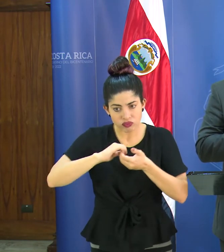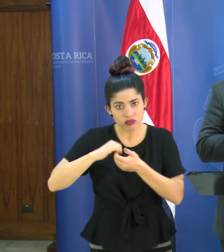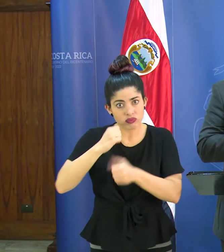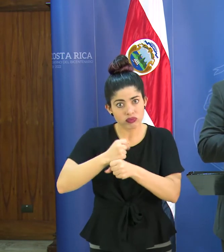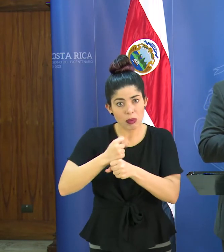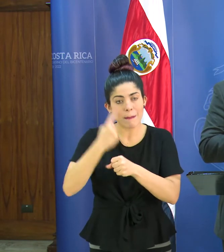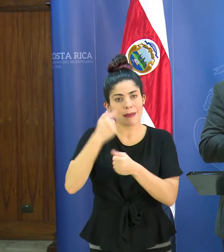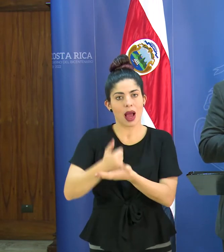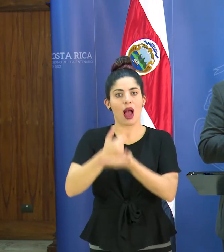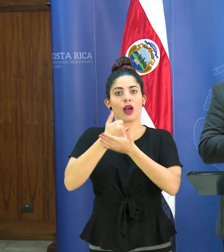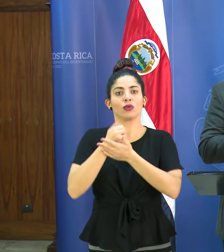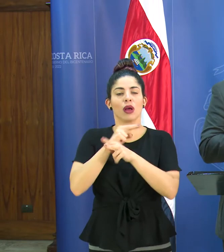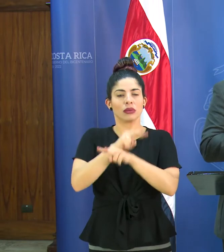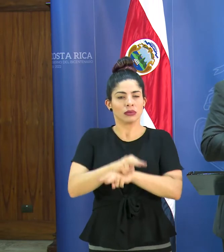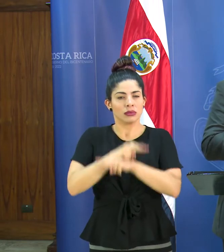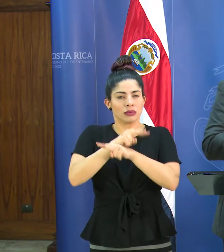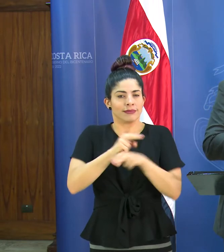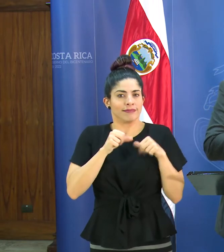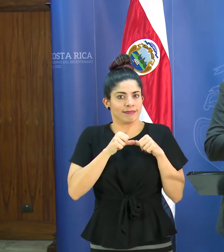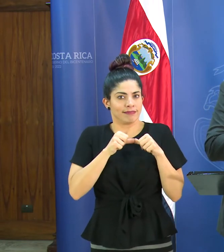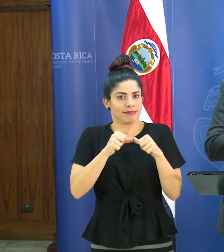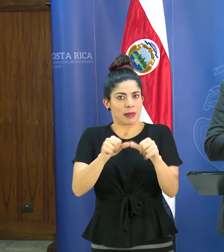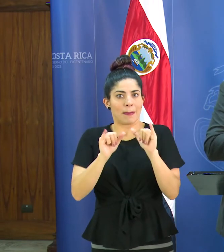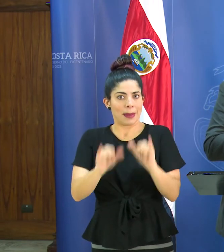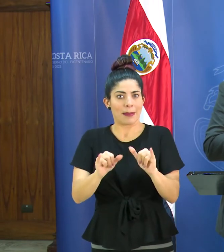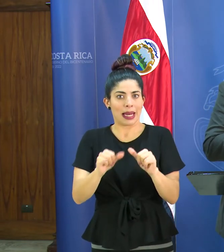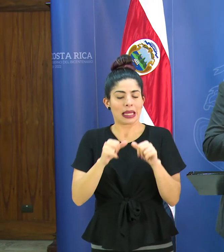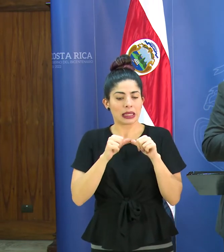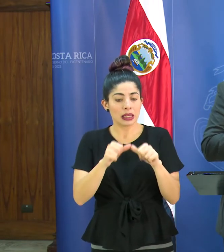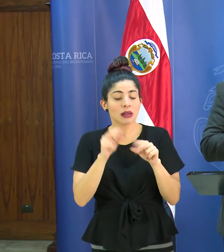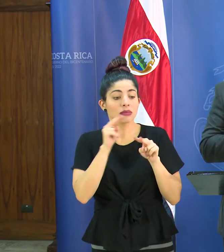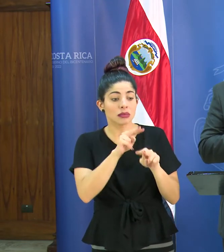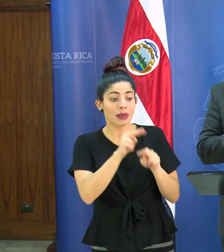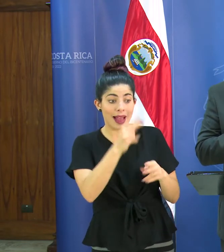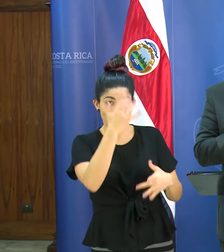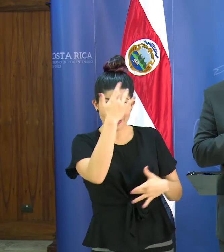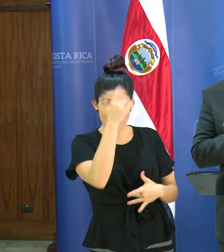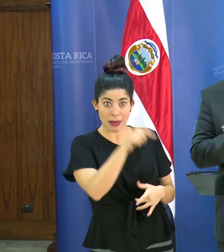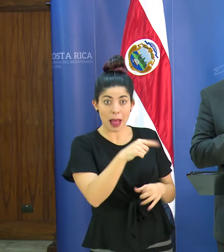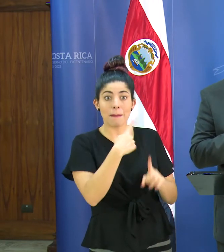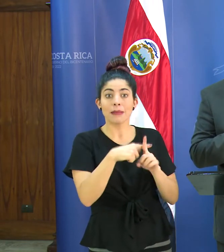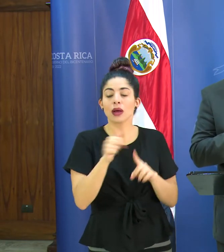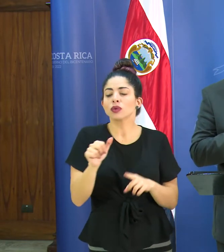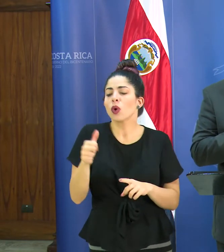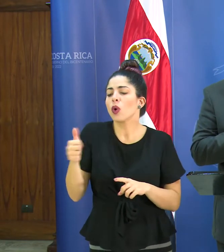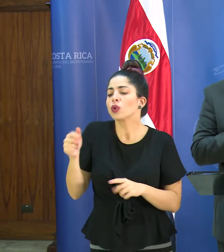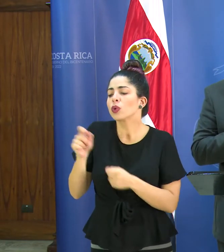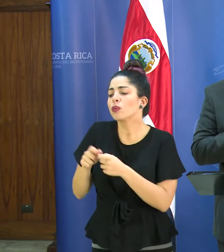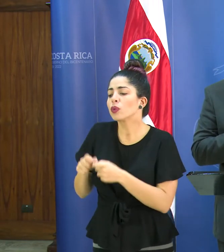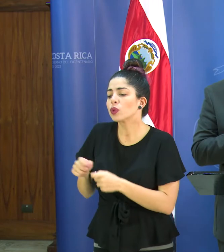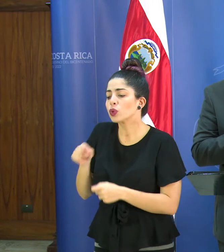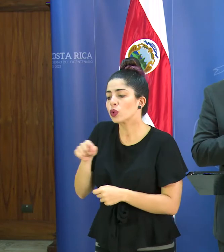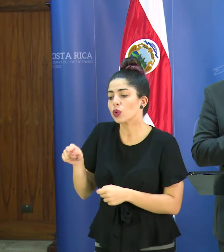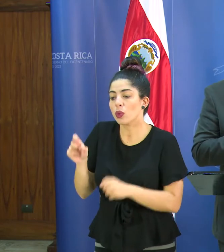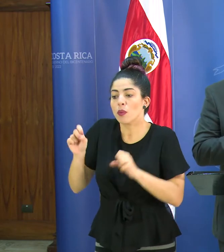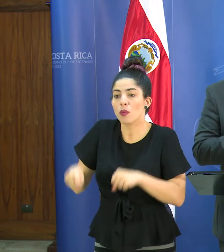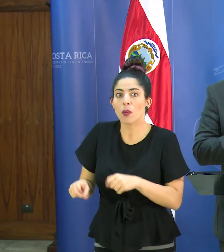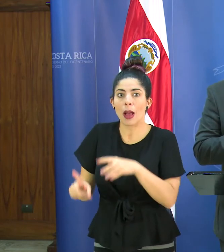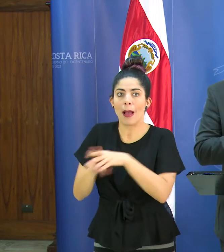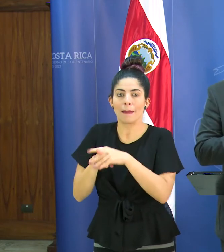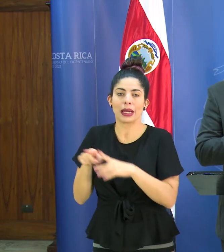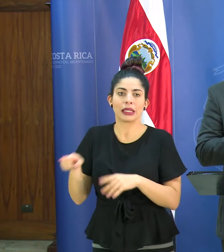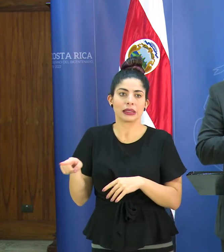tener un monitoreo permanente no solamente de la evolución de la enfermedad sino también de otra serie de elementos que pueden surgir